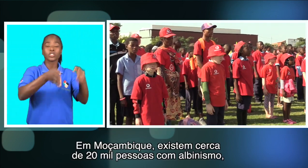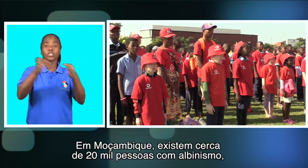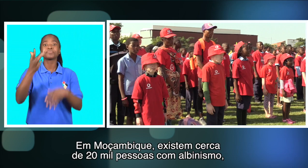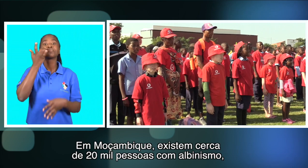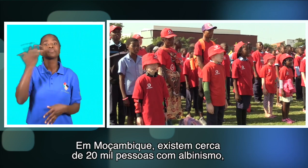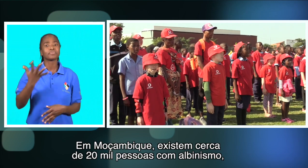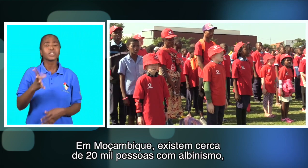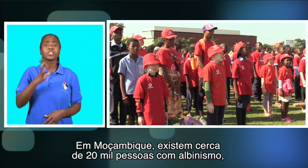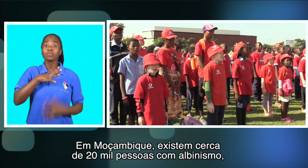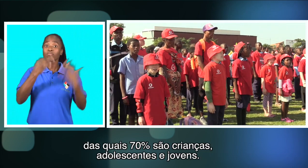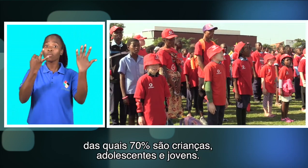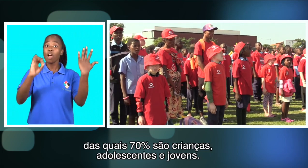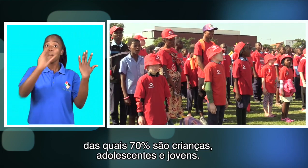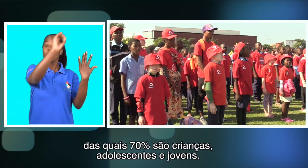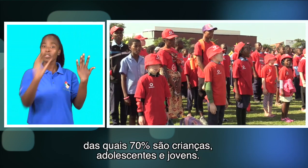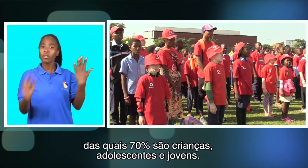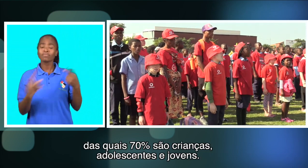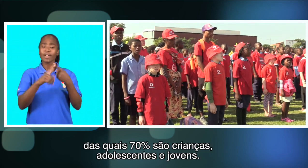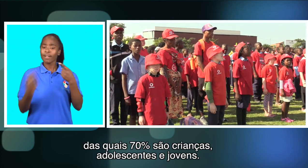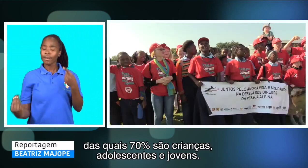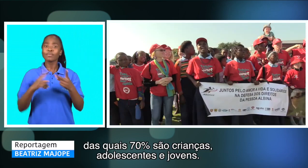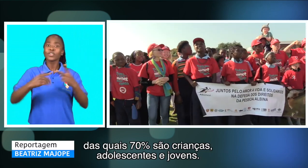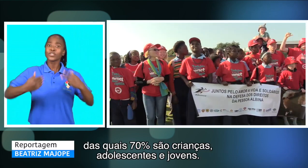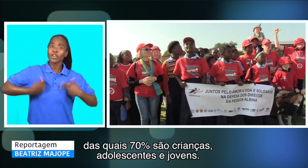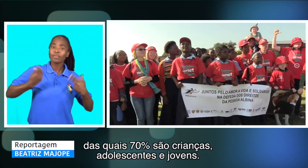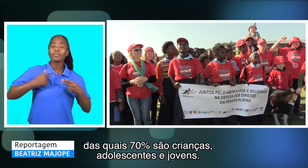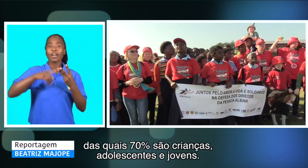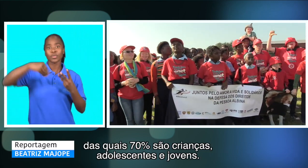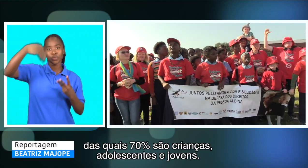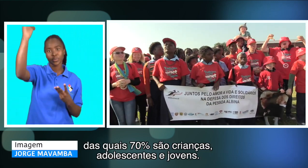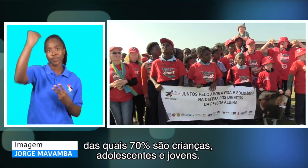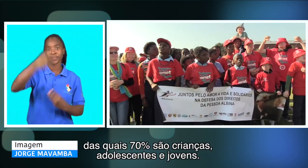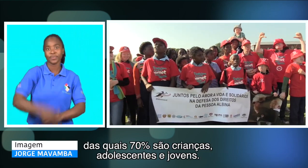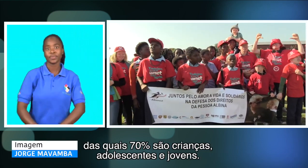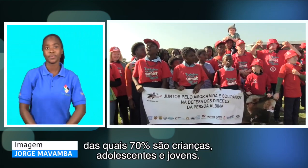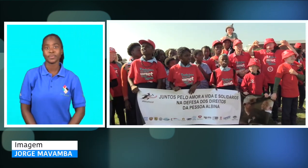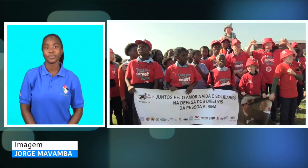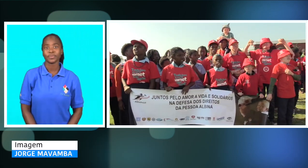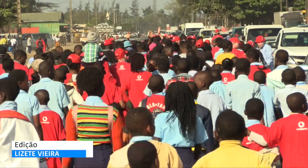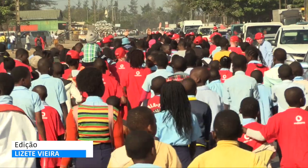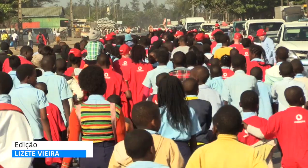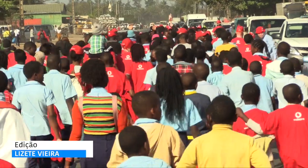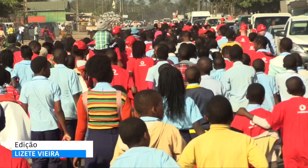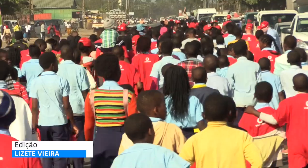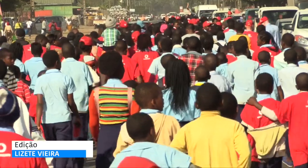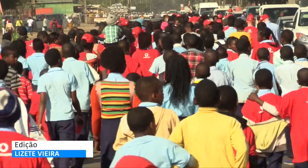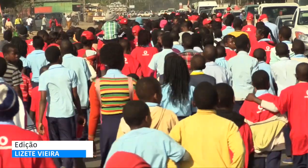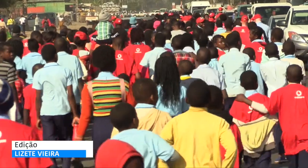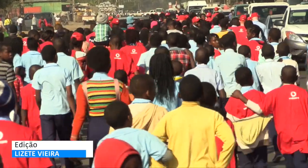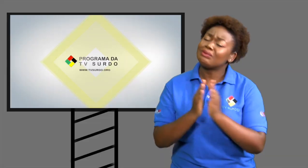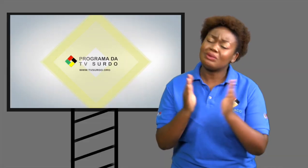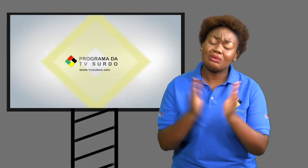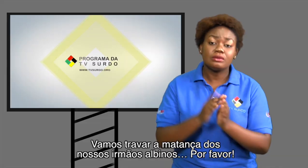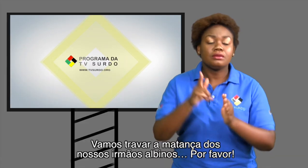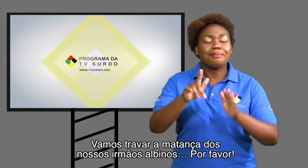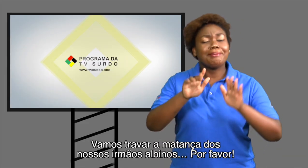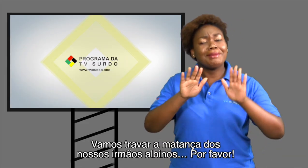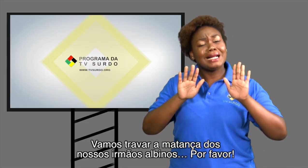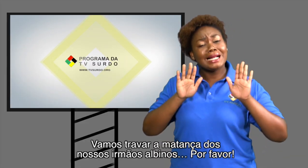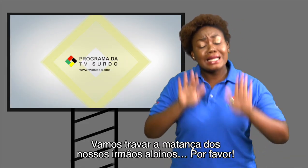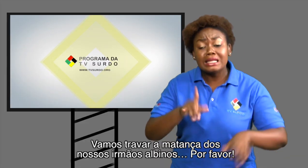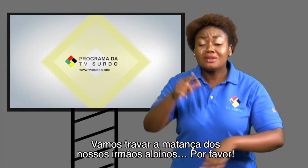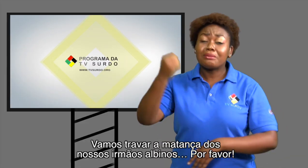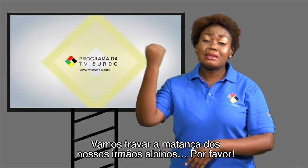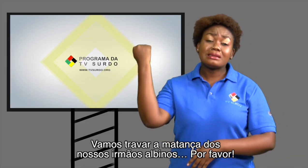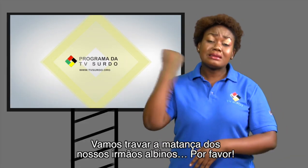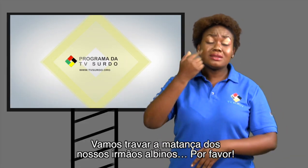200 mil pessoas com albinismo, das quais 70% são crianças, adolescentes e jovens. Vamos